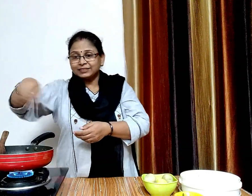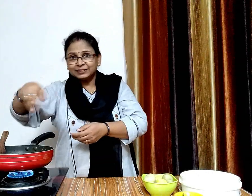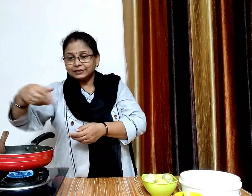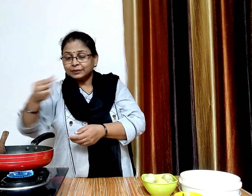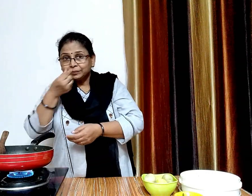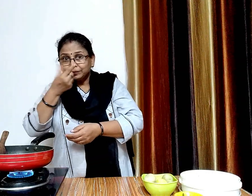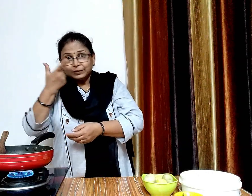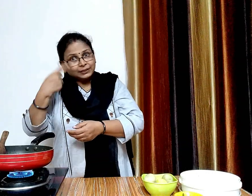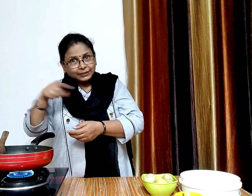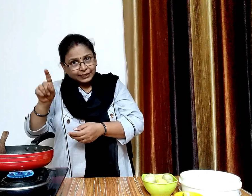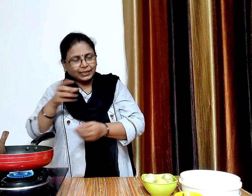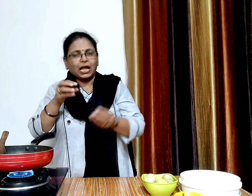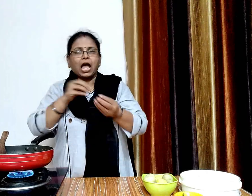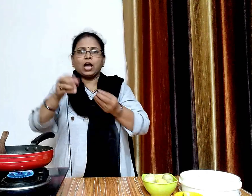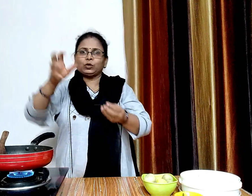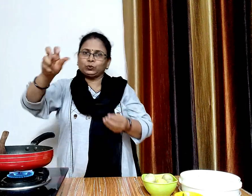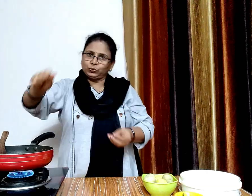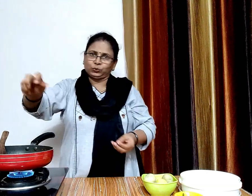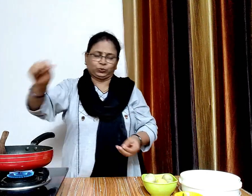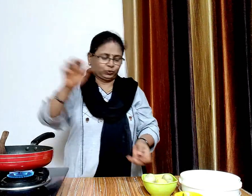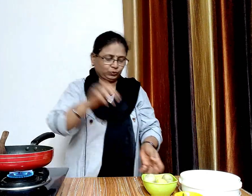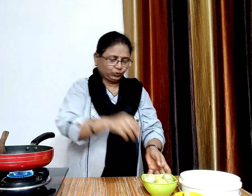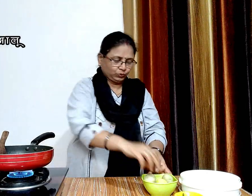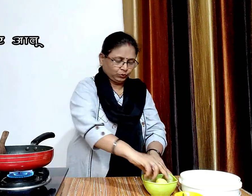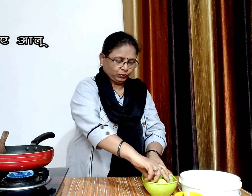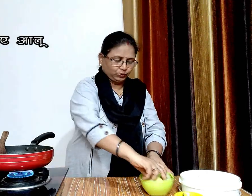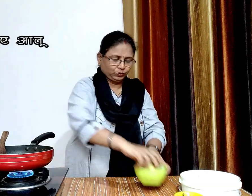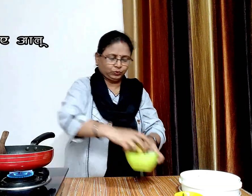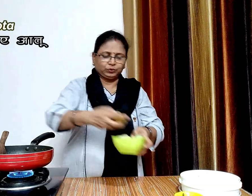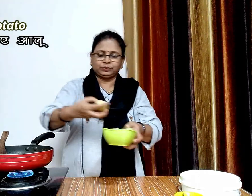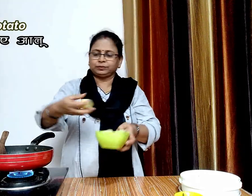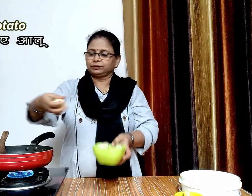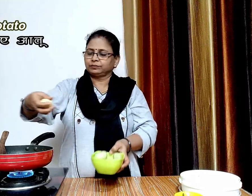जब अच्छी सी कुश्वू आने लगे तब इसमें उबले हुए आलू को मैश करके डाल लेंगे